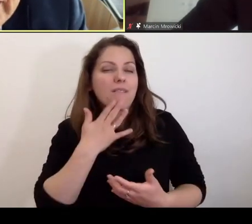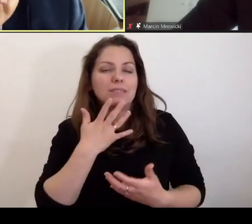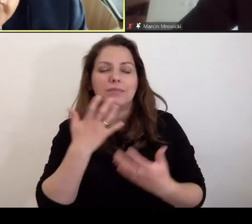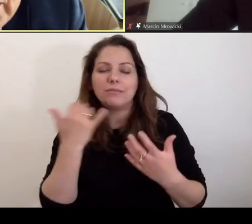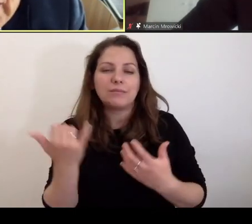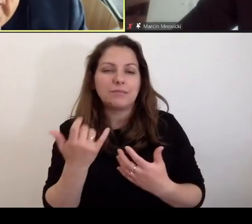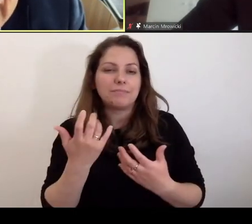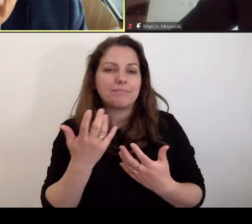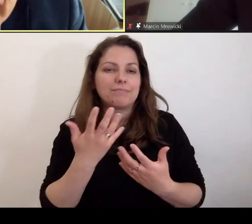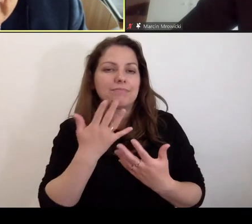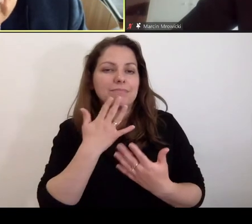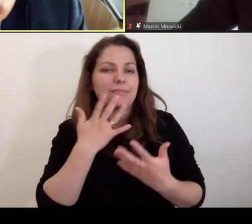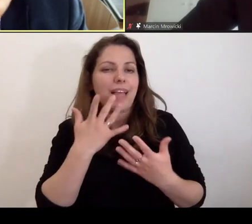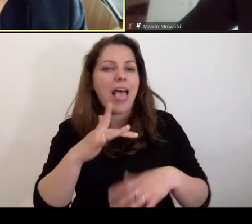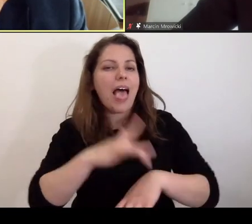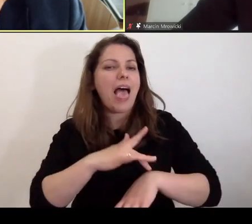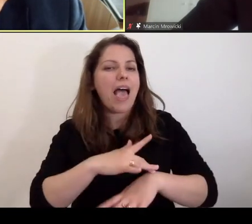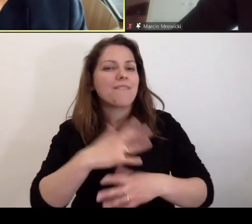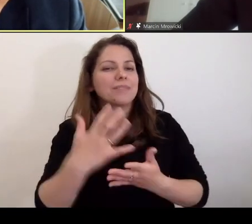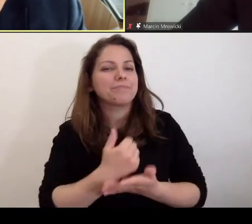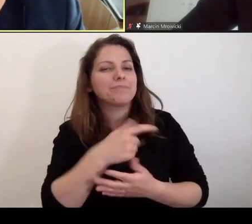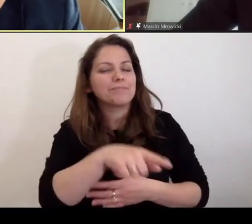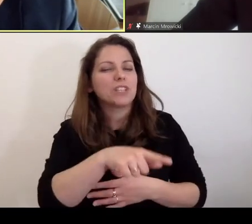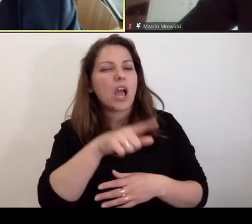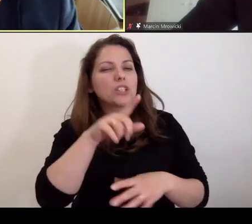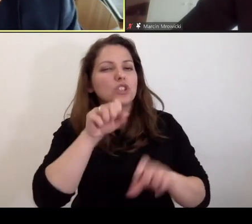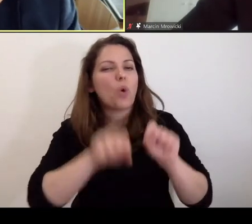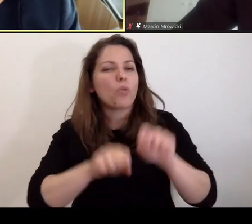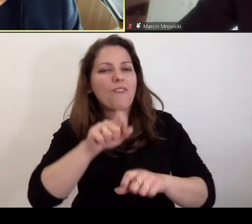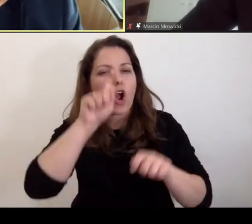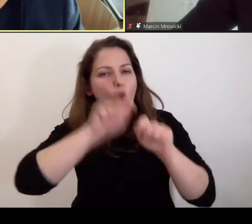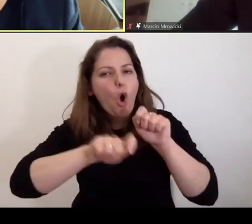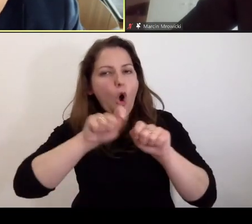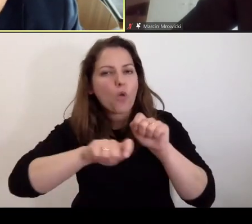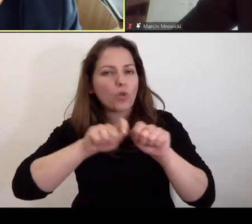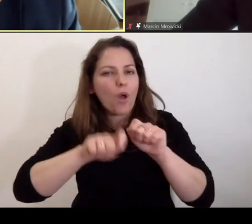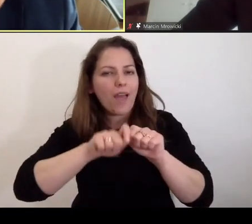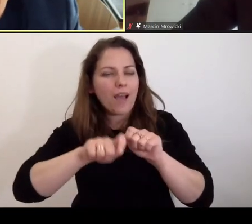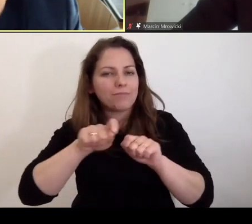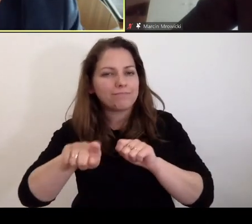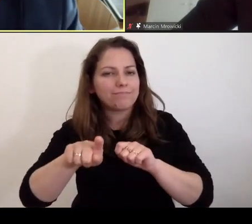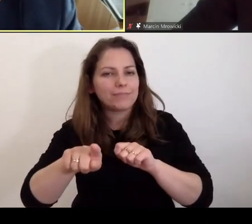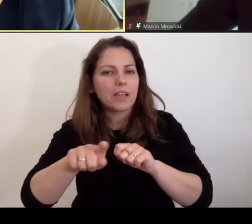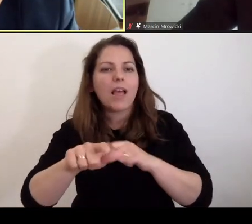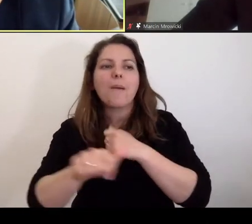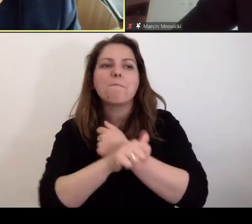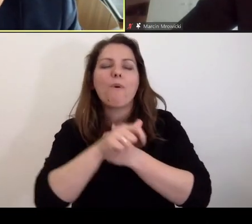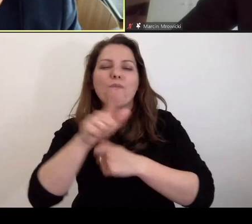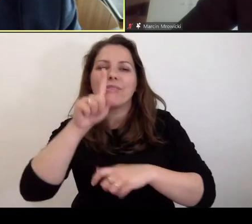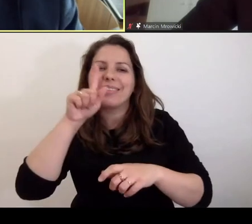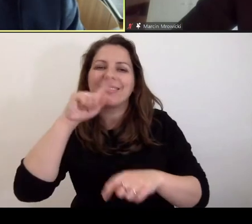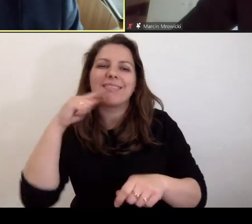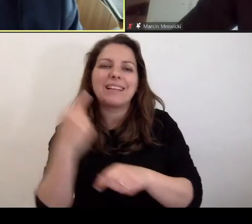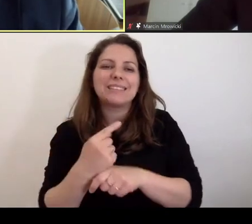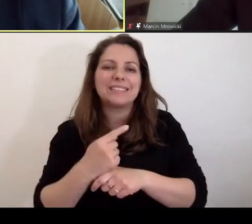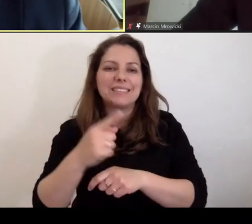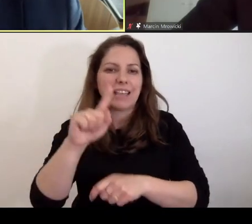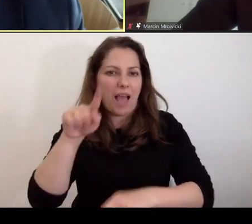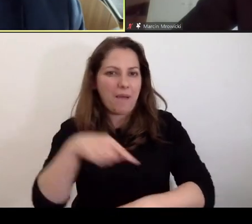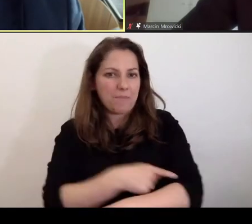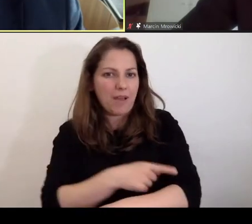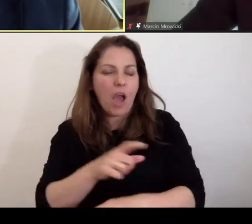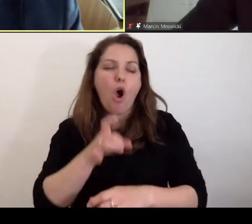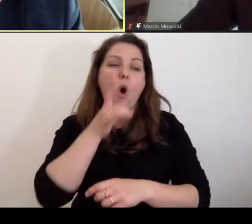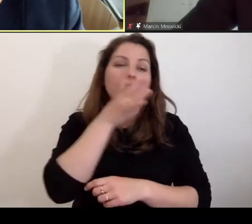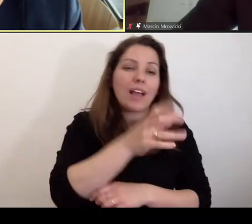cenę uzyskać efekt sądowej kontroli nad swobodą decyzji prokuratora co do oskarżania lub